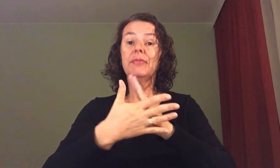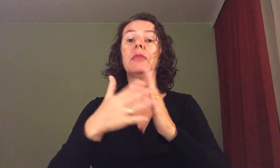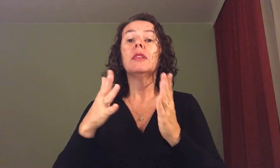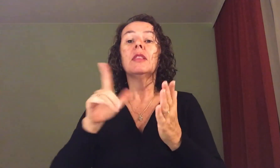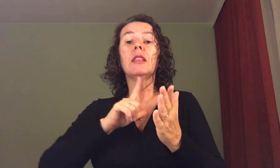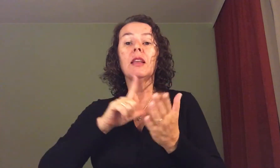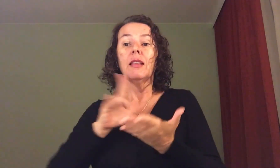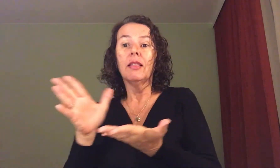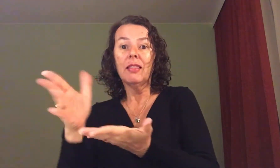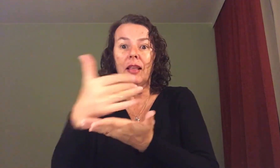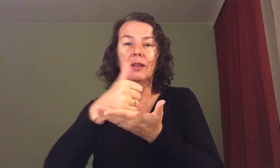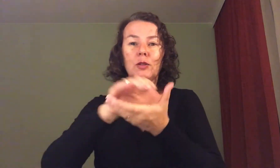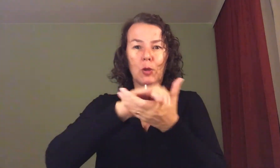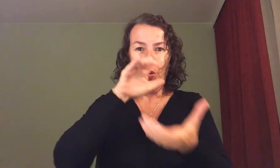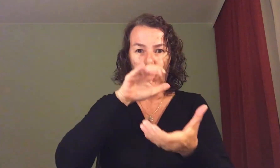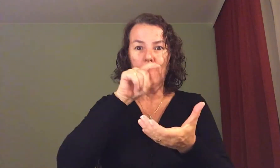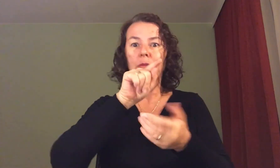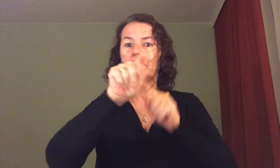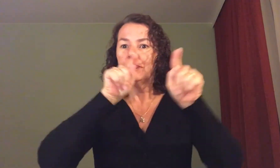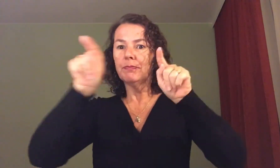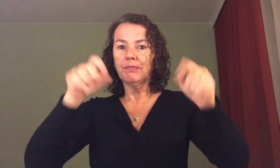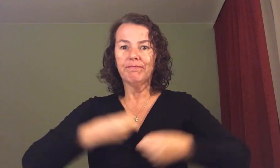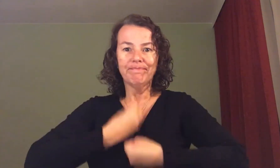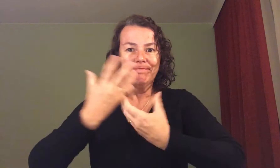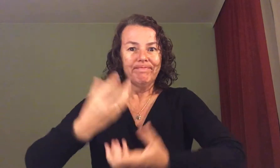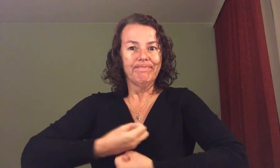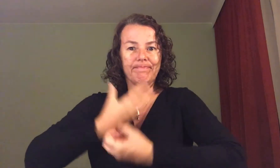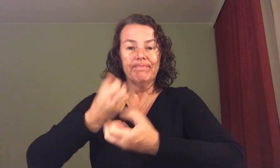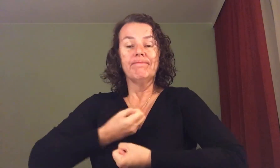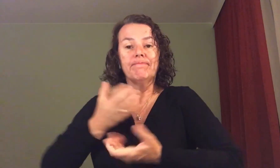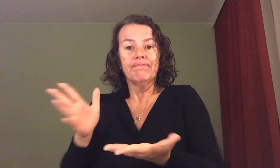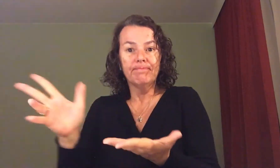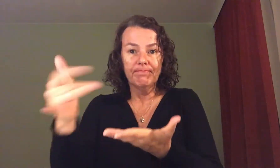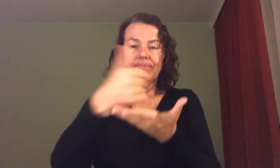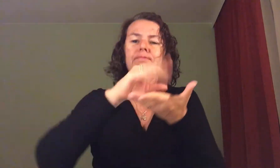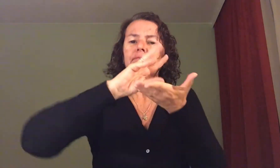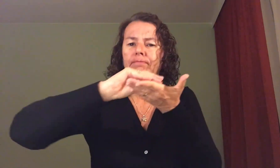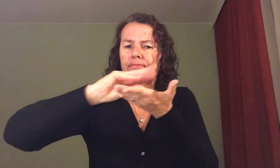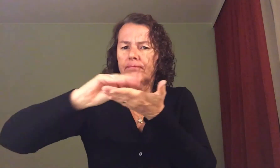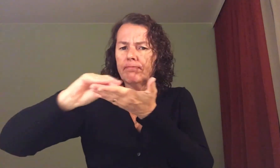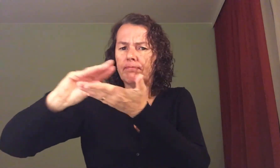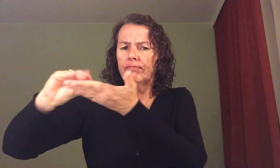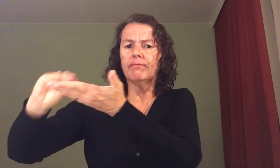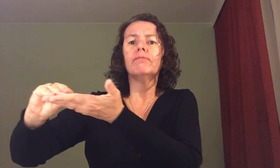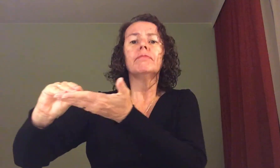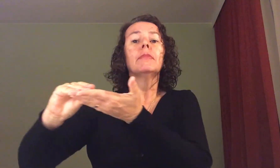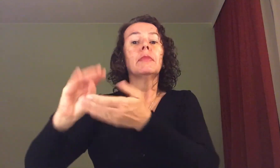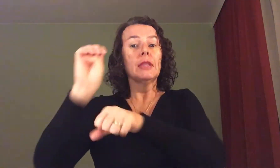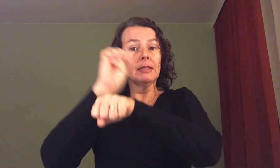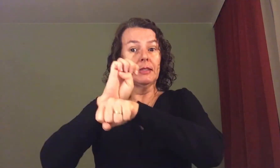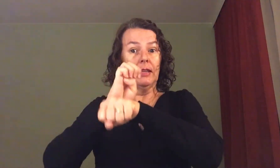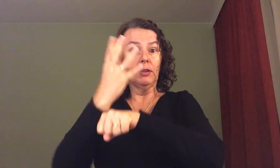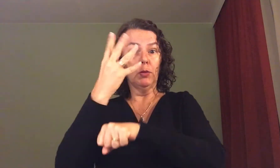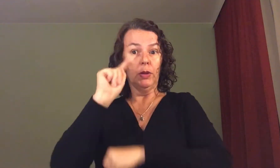dados com produções em Libras coletados e transcritos em quatro estados brasileiros.